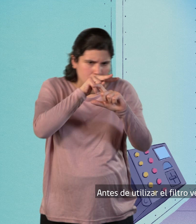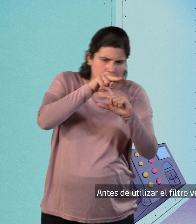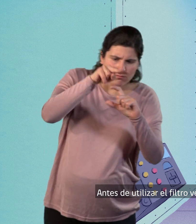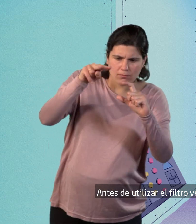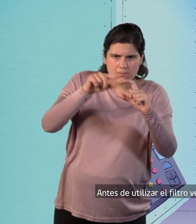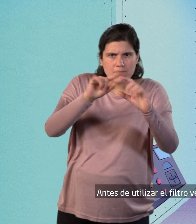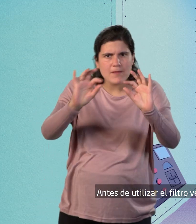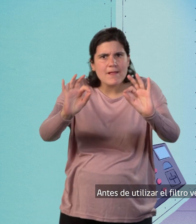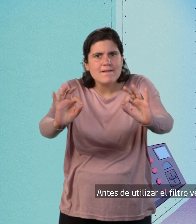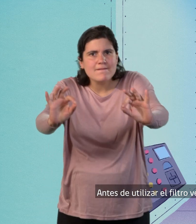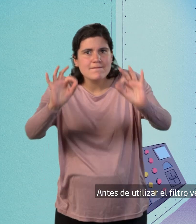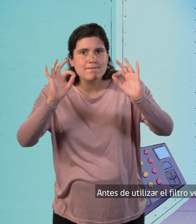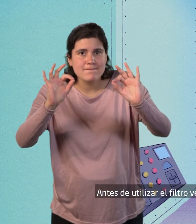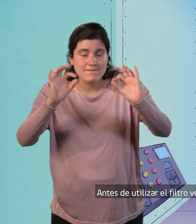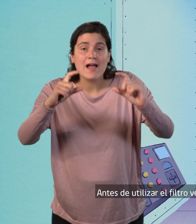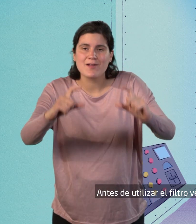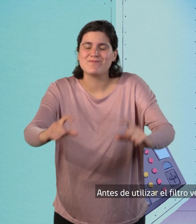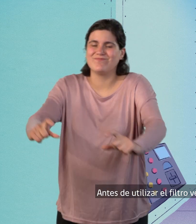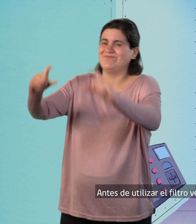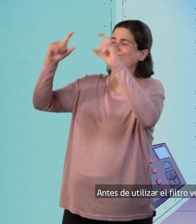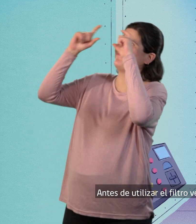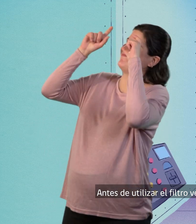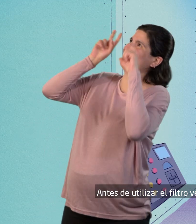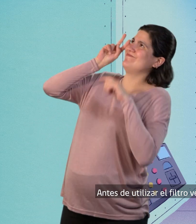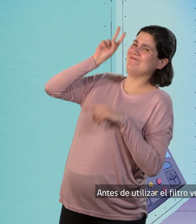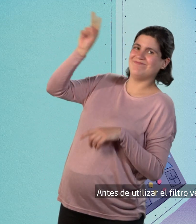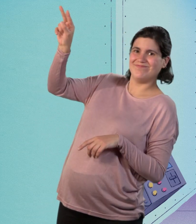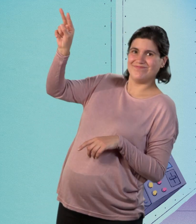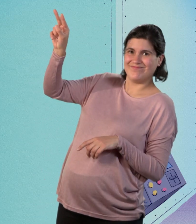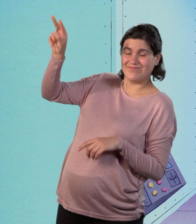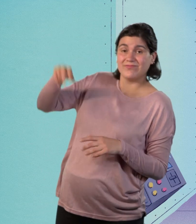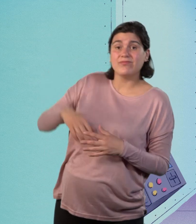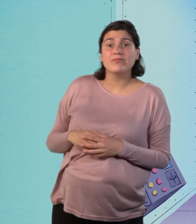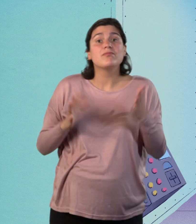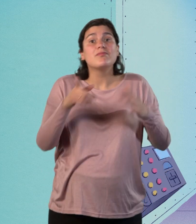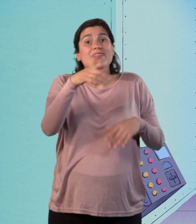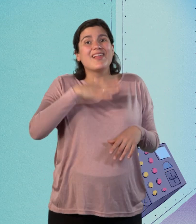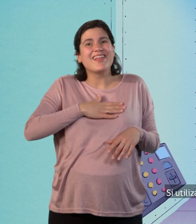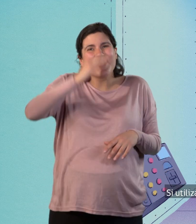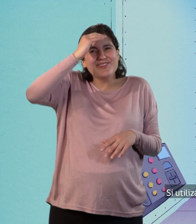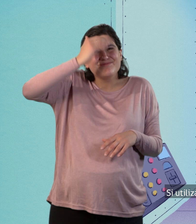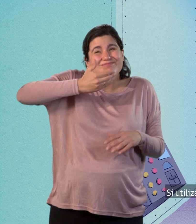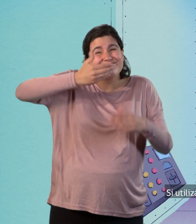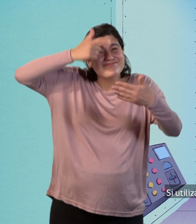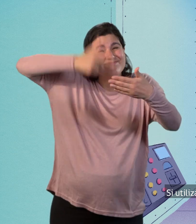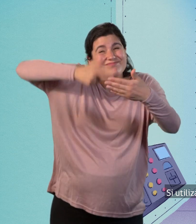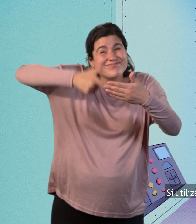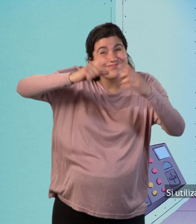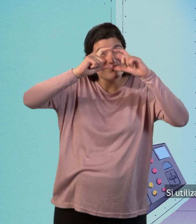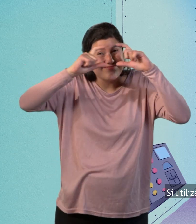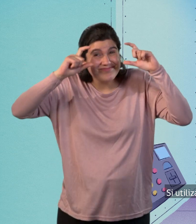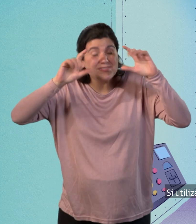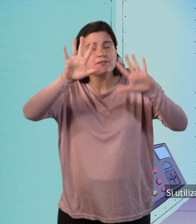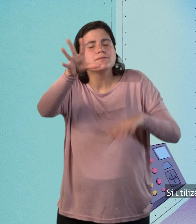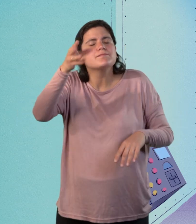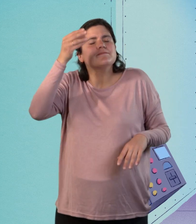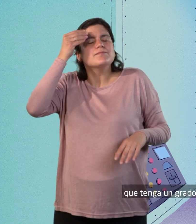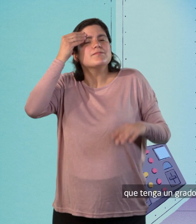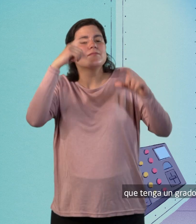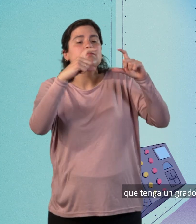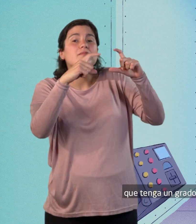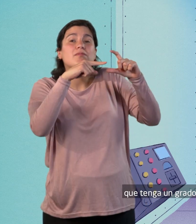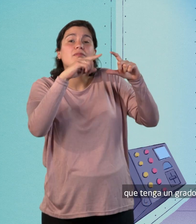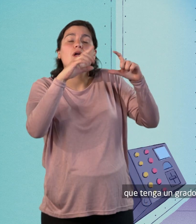Antes de utilizar el filtro, verifica que esté en buenas condiciones. Si utilizas lentes de soldador,